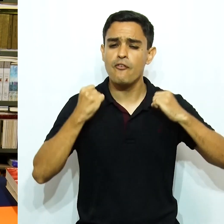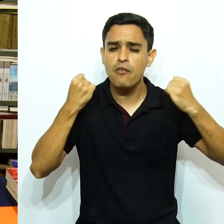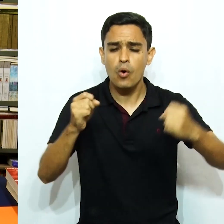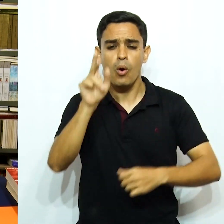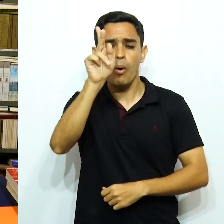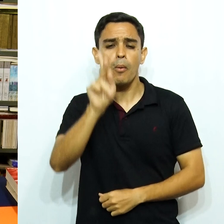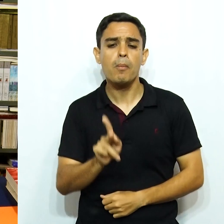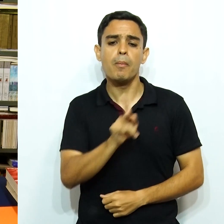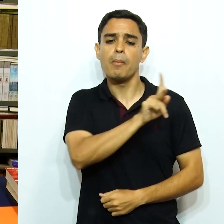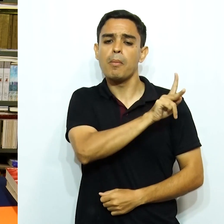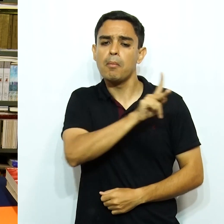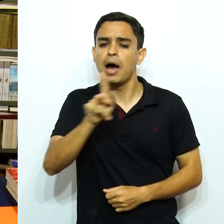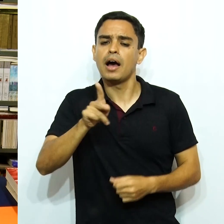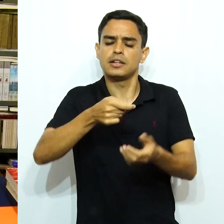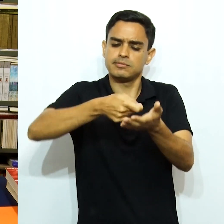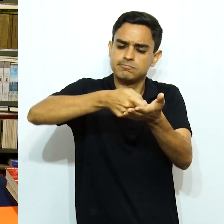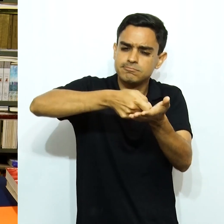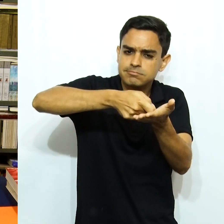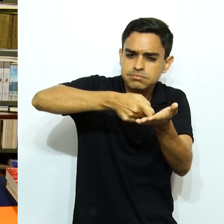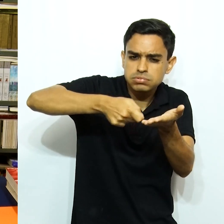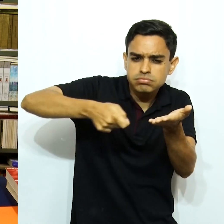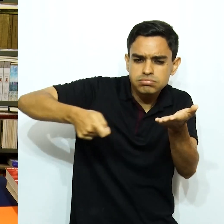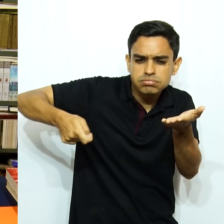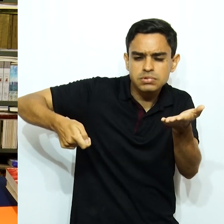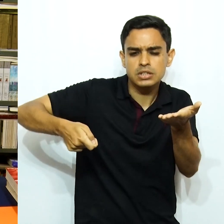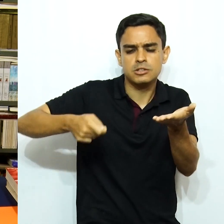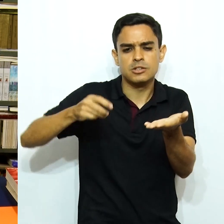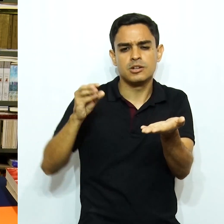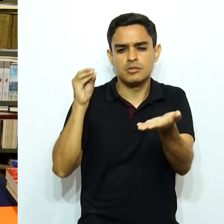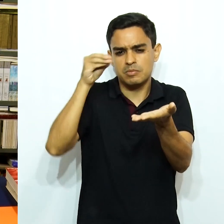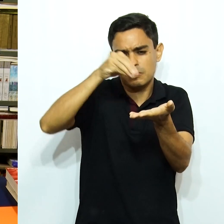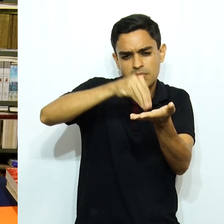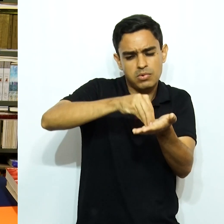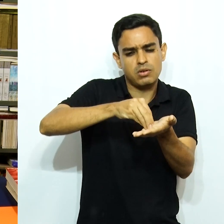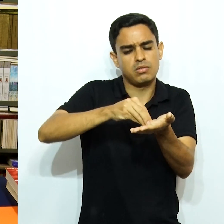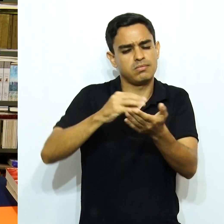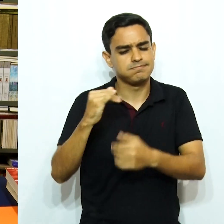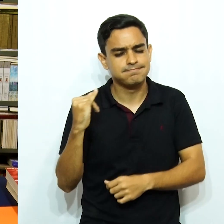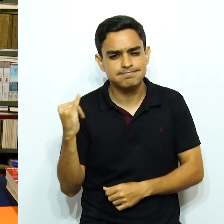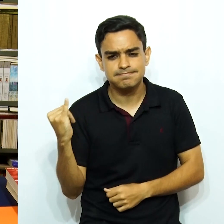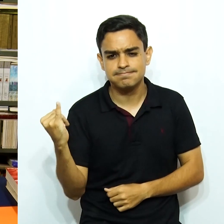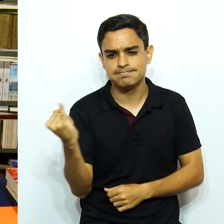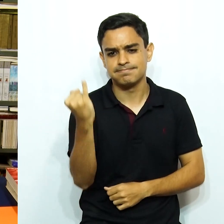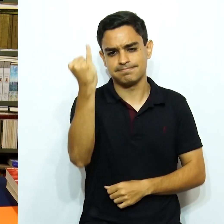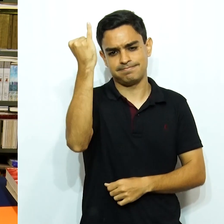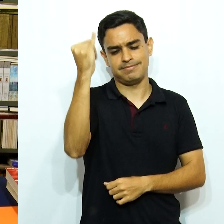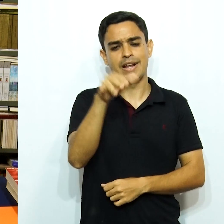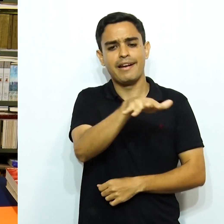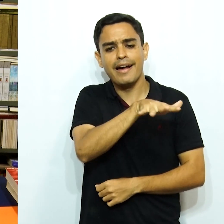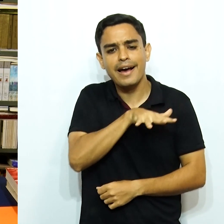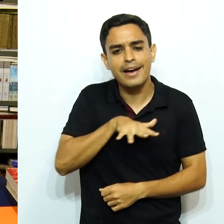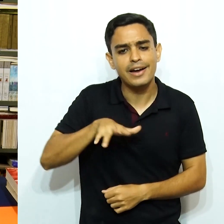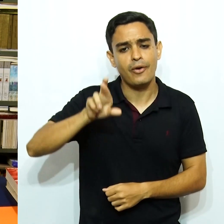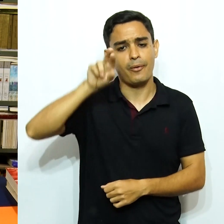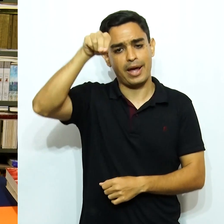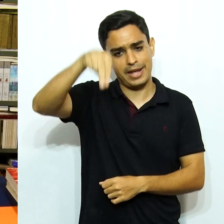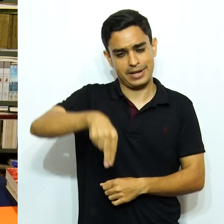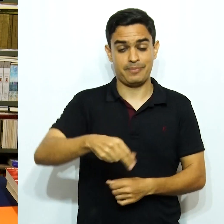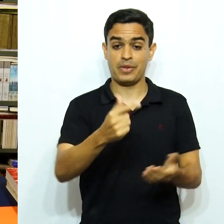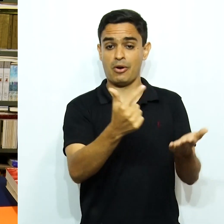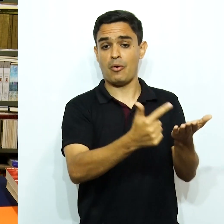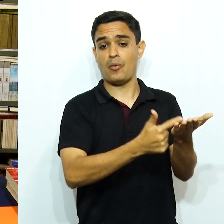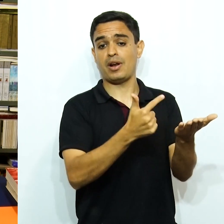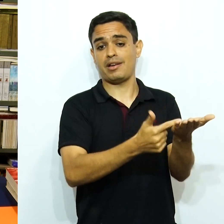esforço do padre Jorge O'Grady na medida em que ele conseguiu ir além, muito além do que imaginava a vã filosofia provinciana. E